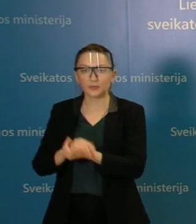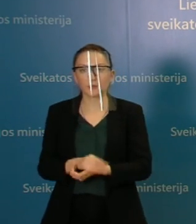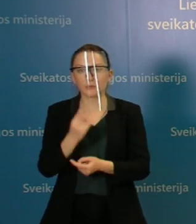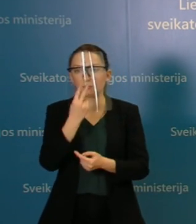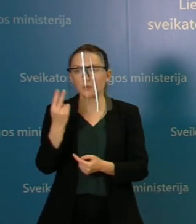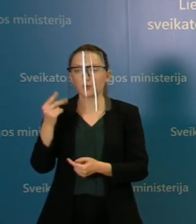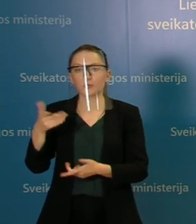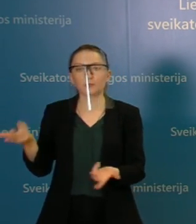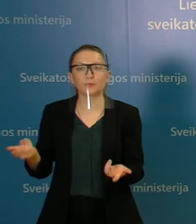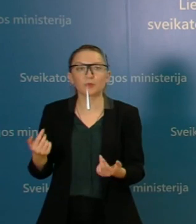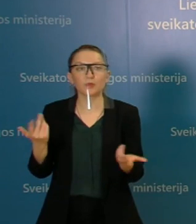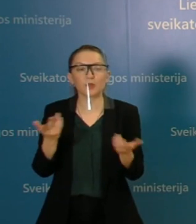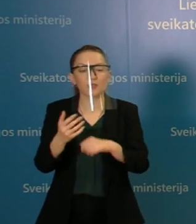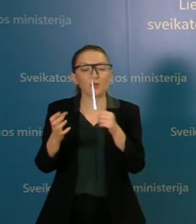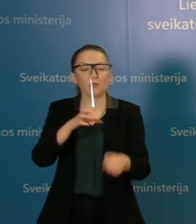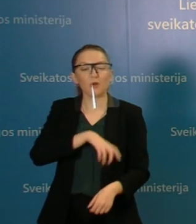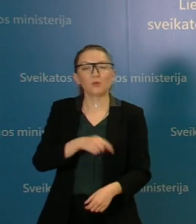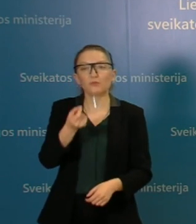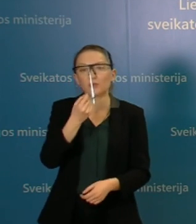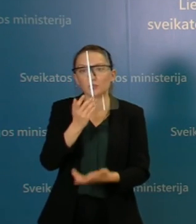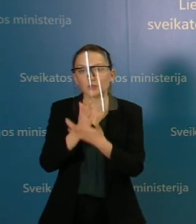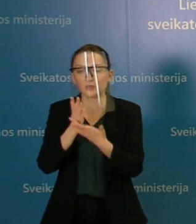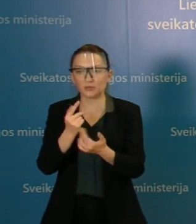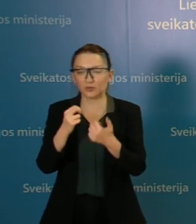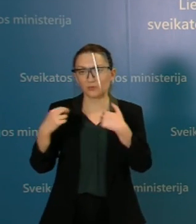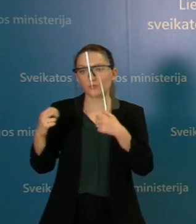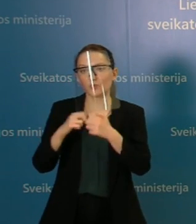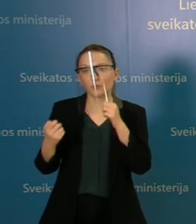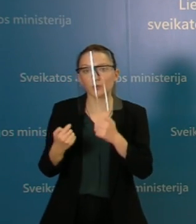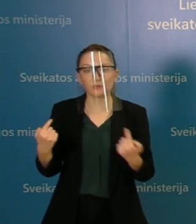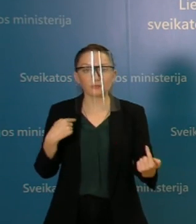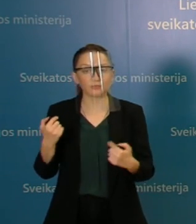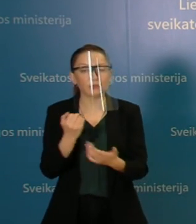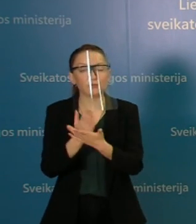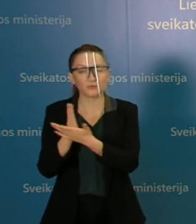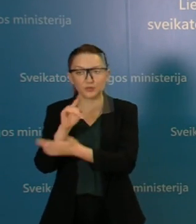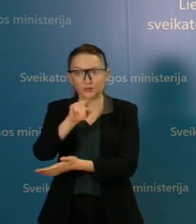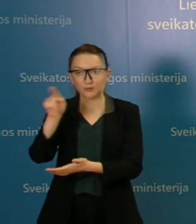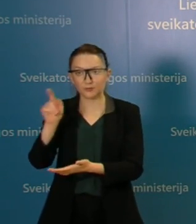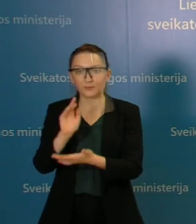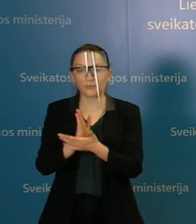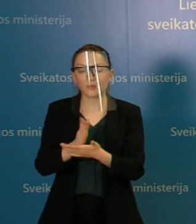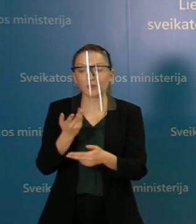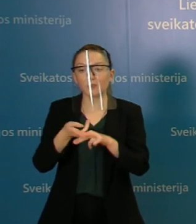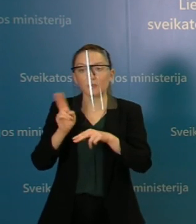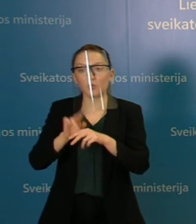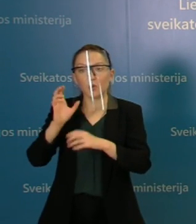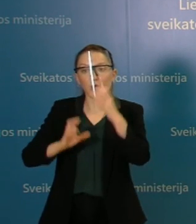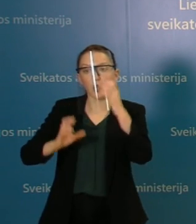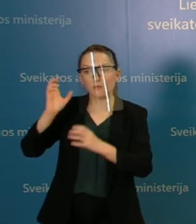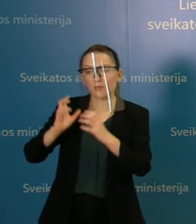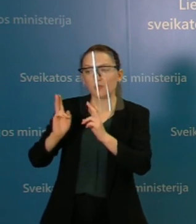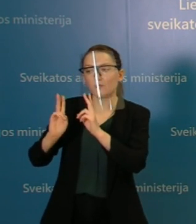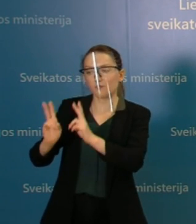ypatingai kieno pajamos yra mažos, tai sukelia tikrai didžiulias problemas. Ir gamintojai palikus